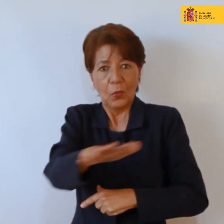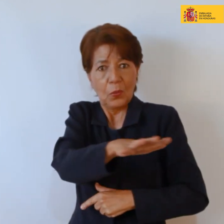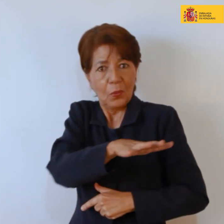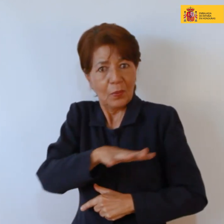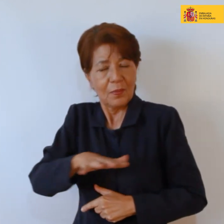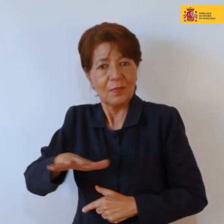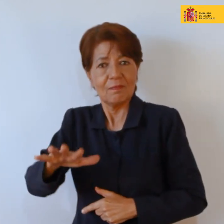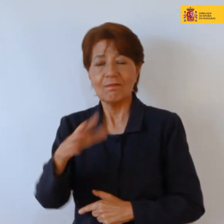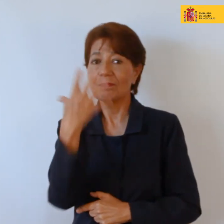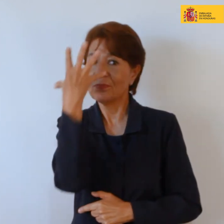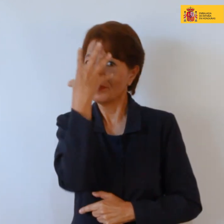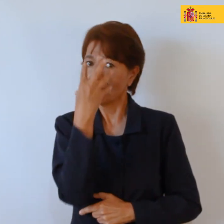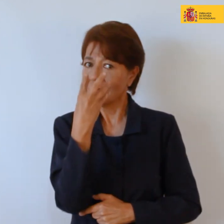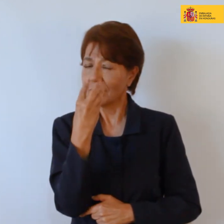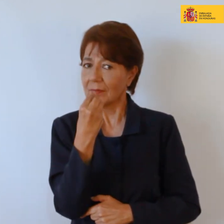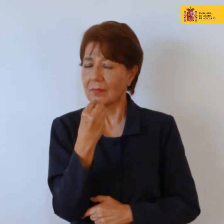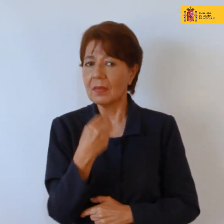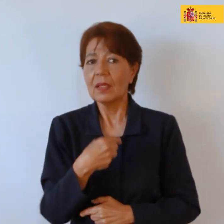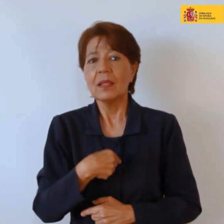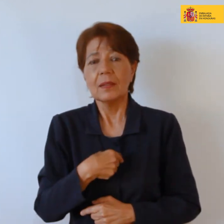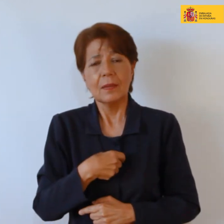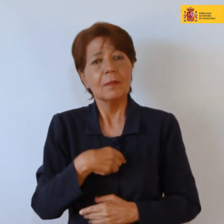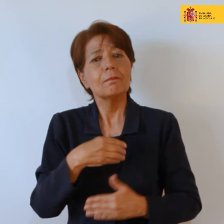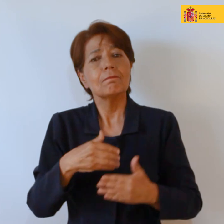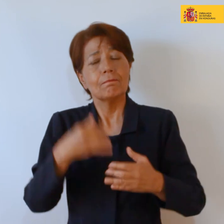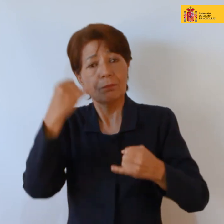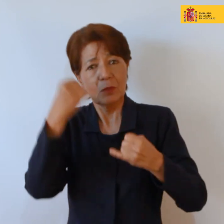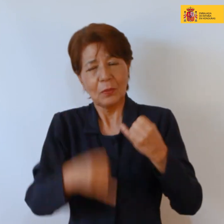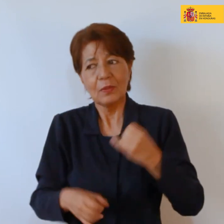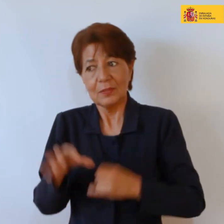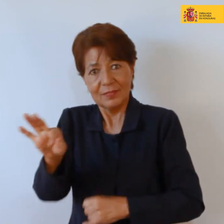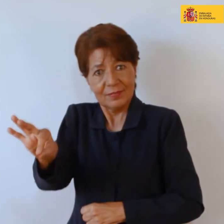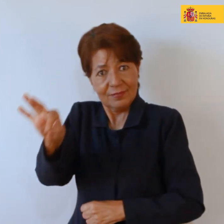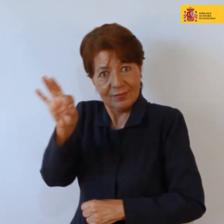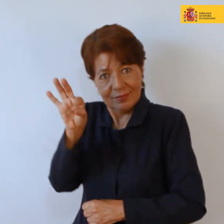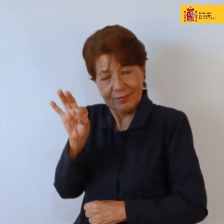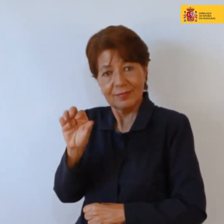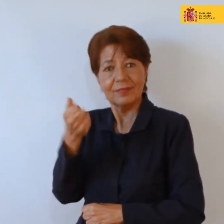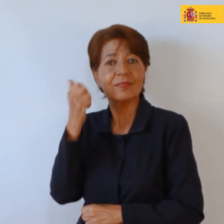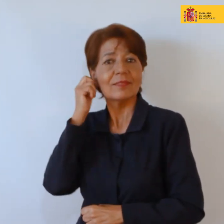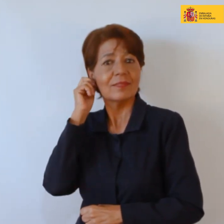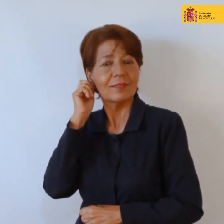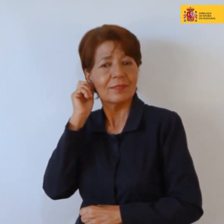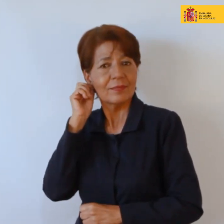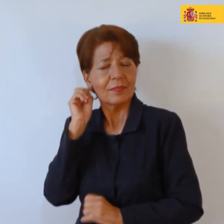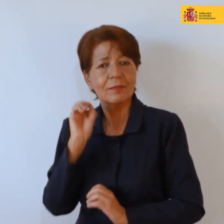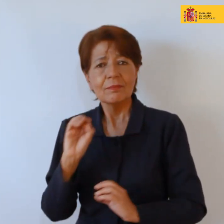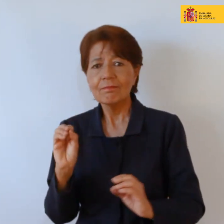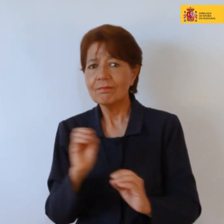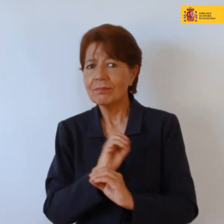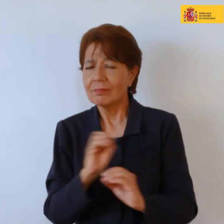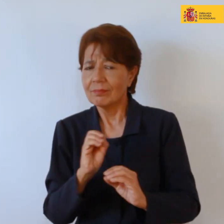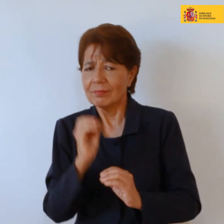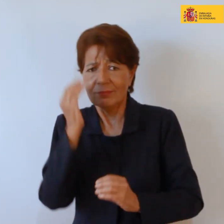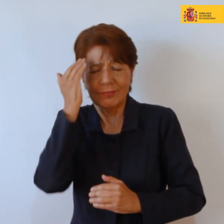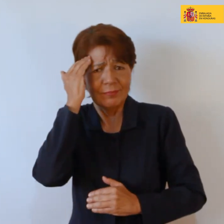muy bella y por último elegí otro personaje que tampoco es un personaje reconocido